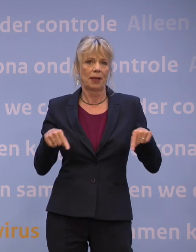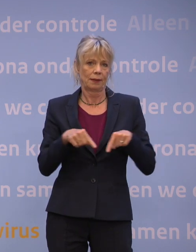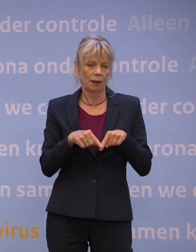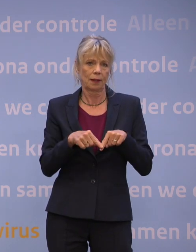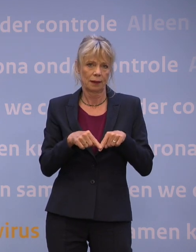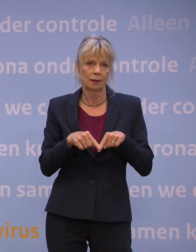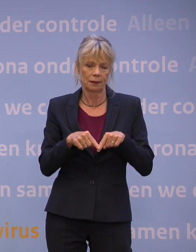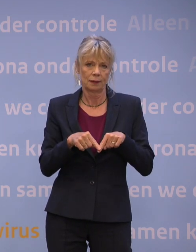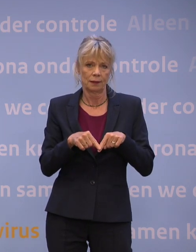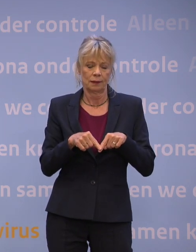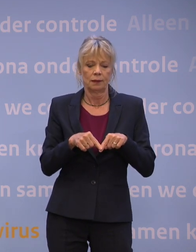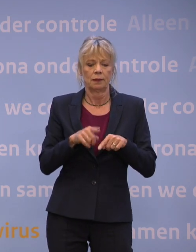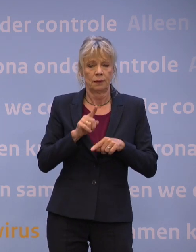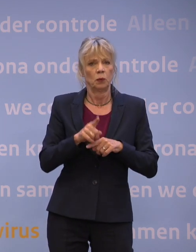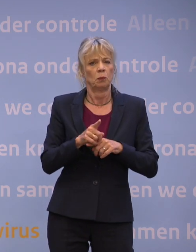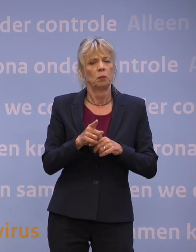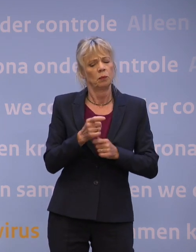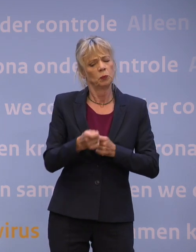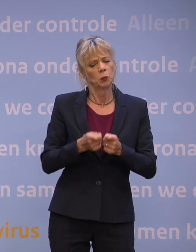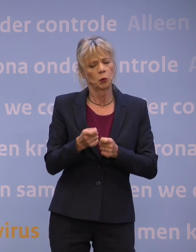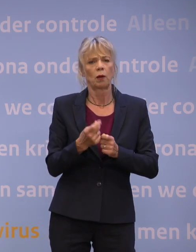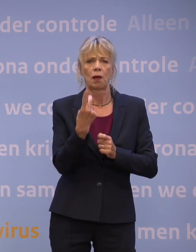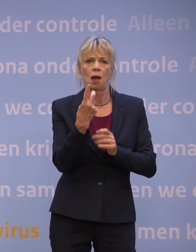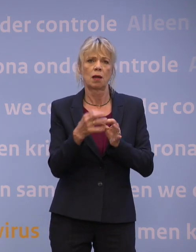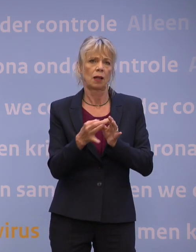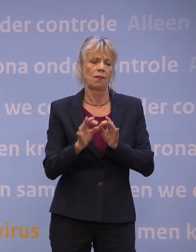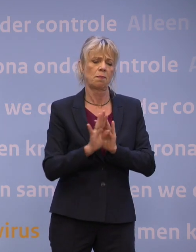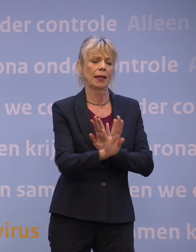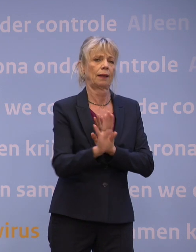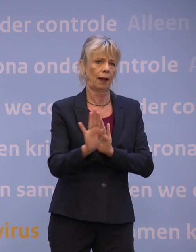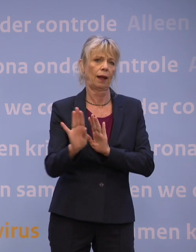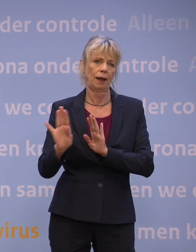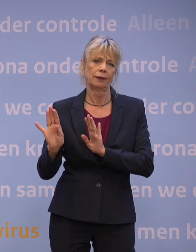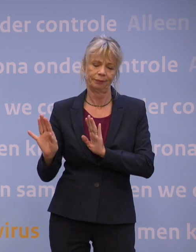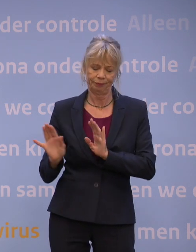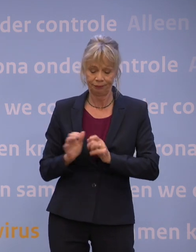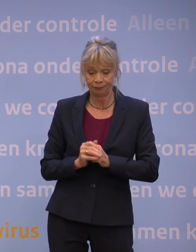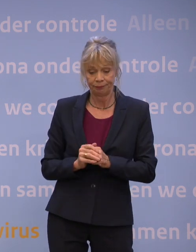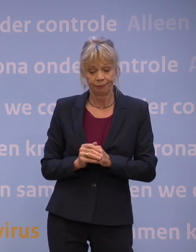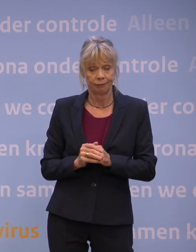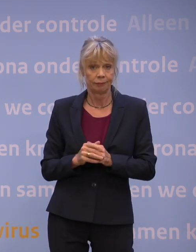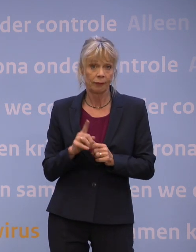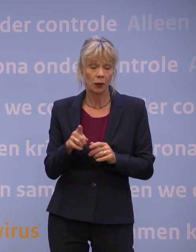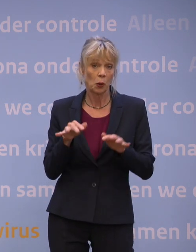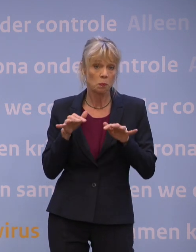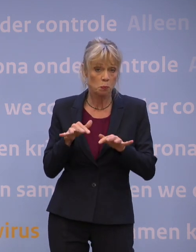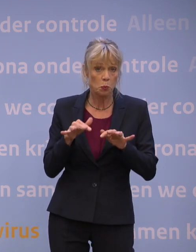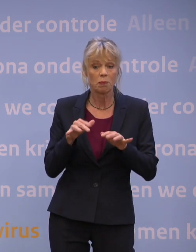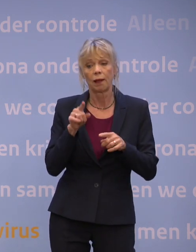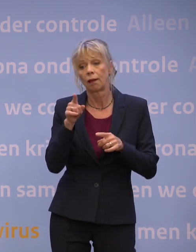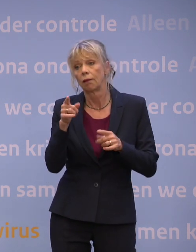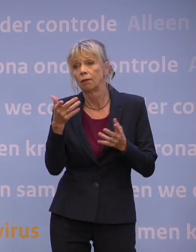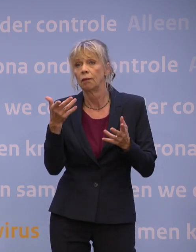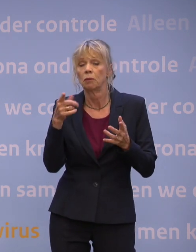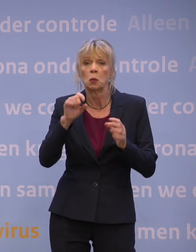om ook daar de anderhalve meter afstand te kunnen houden. Tot slot is publiek bij alle sportwedstrijden